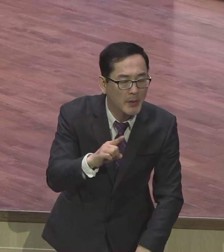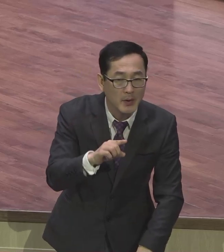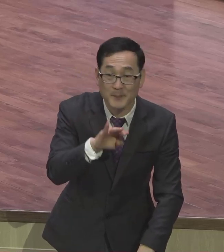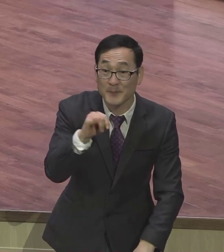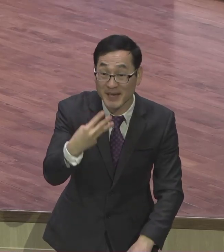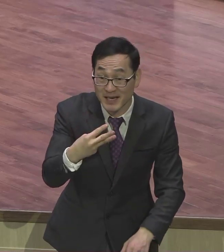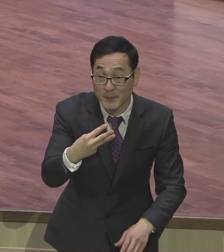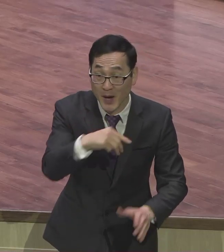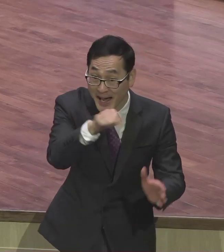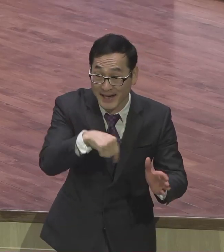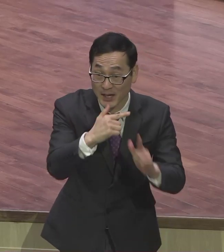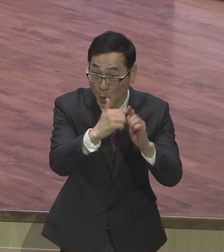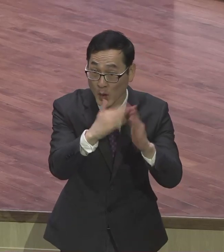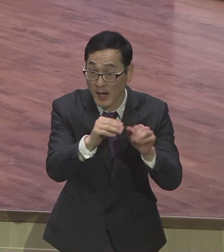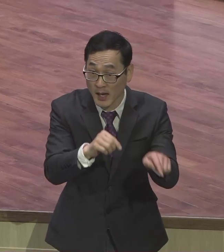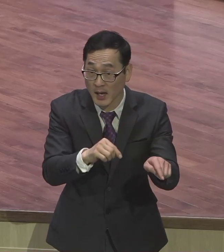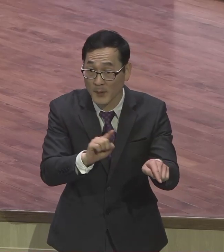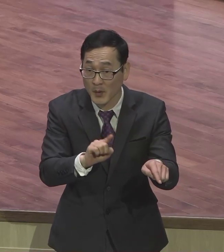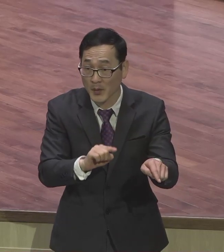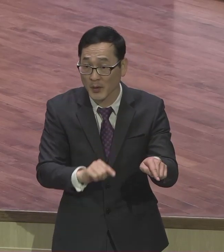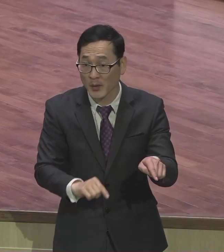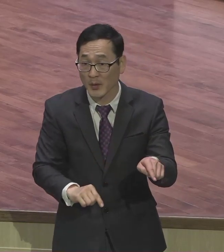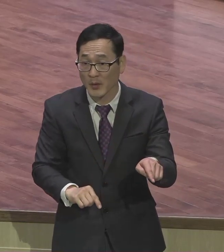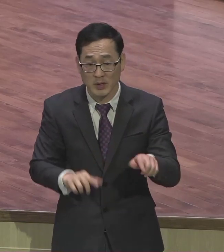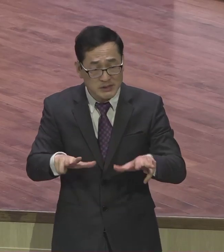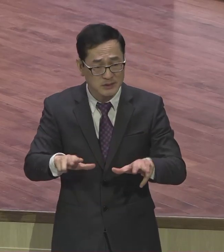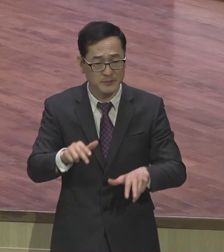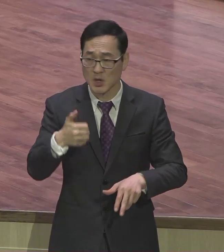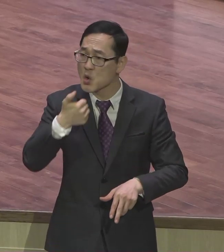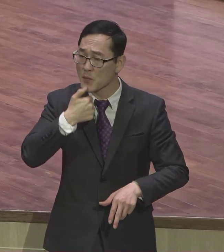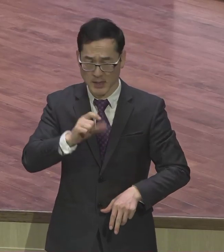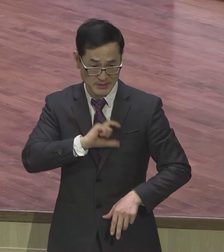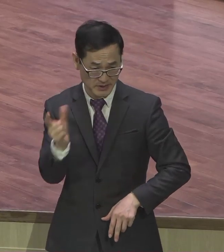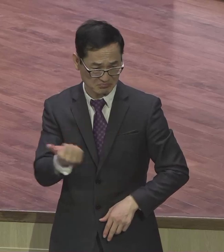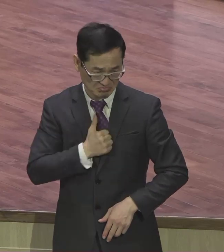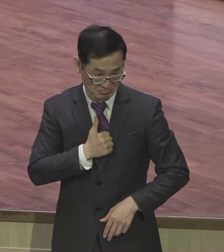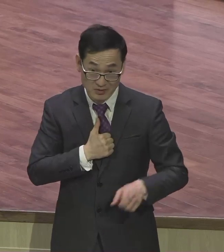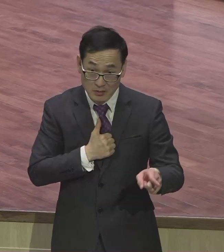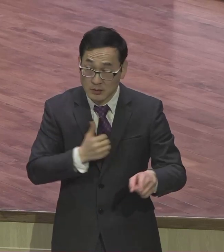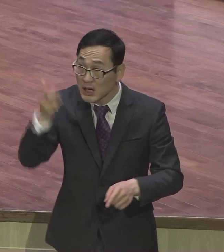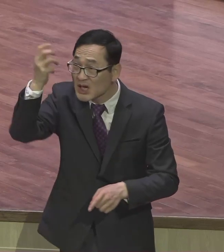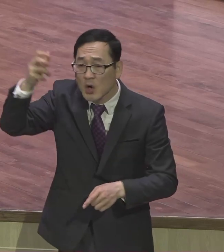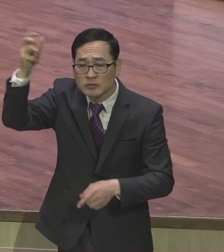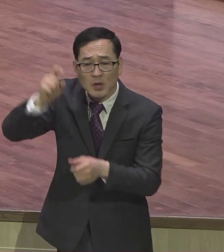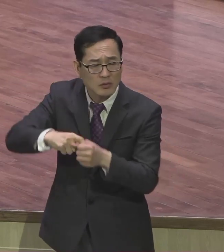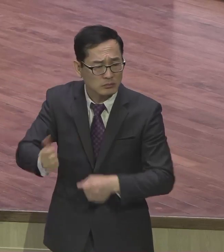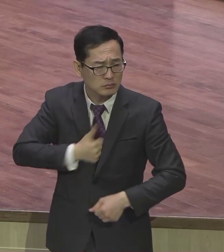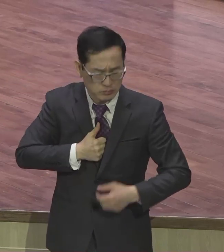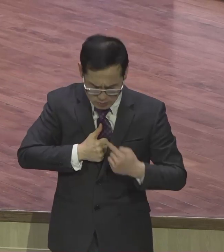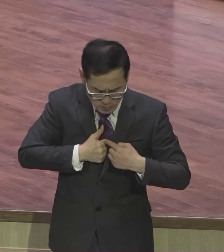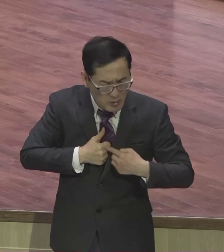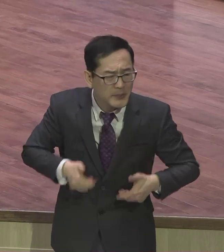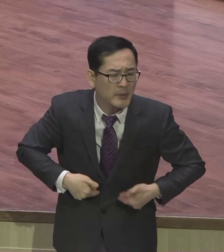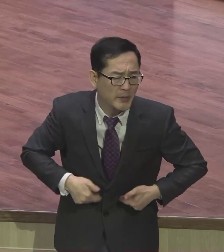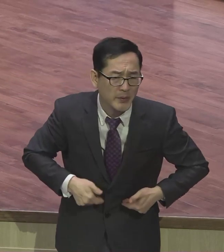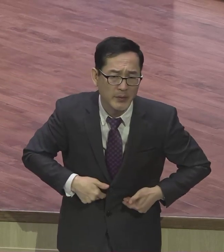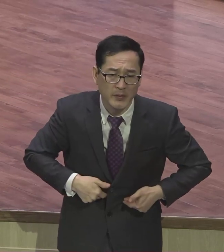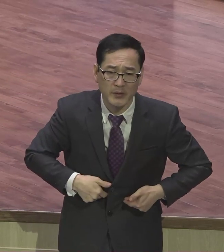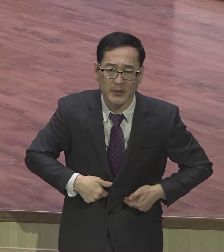육신적으로 그렇게 자부심 강한 너희들이 영적으로 어떤 신앙적으로 해야 되느냐 바울은 어떤 것이